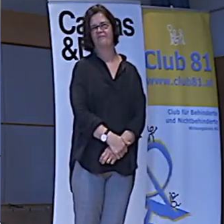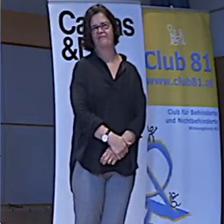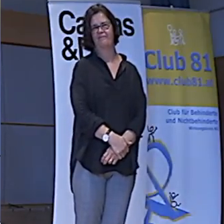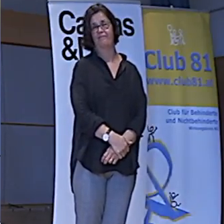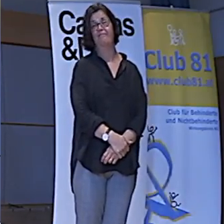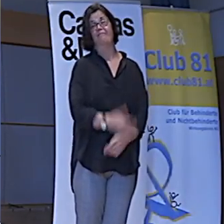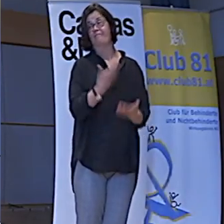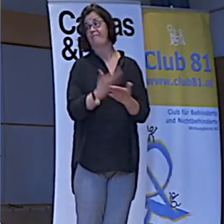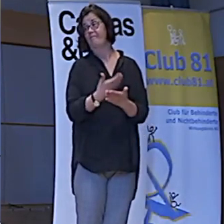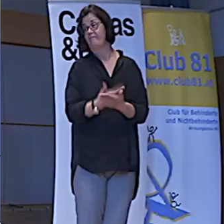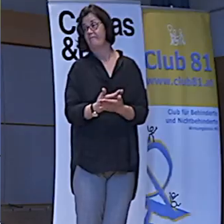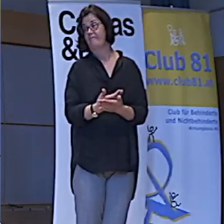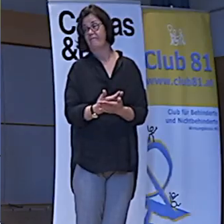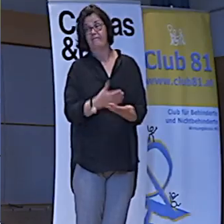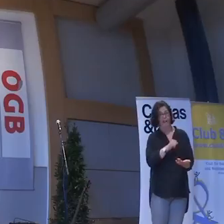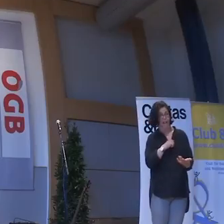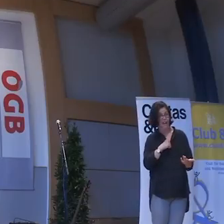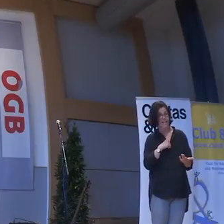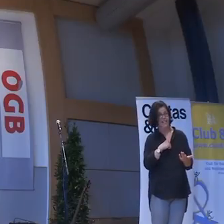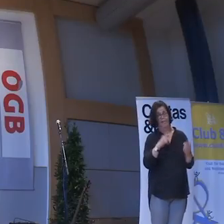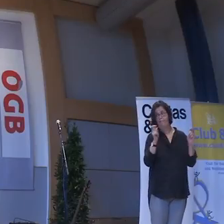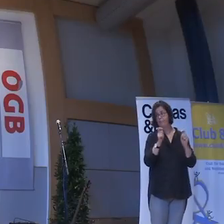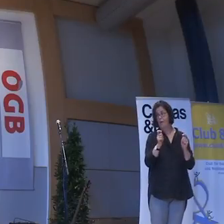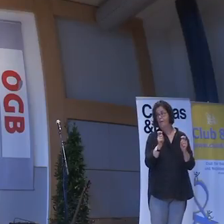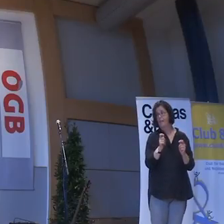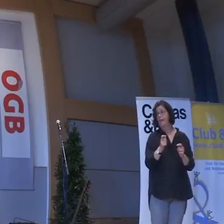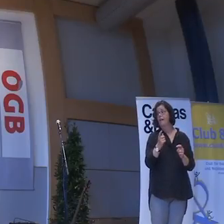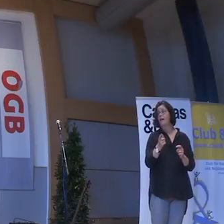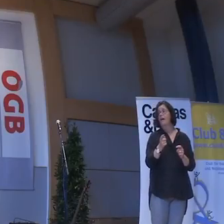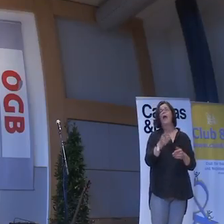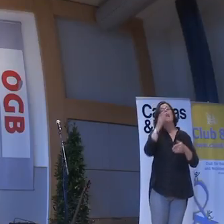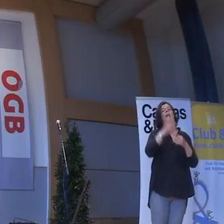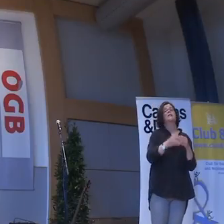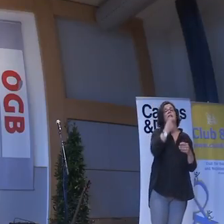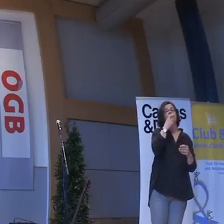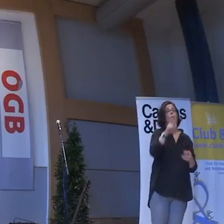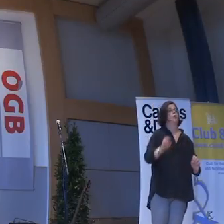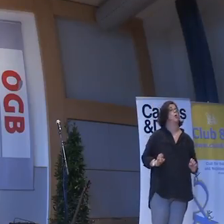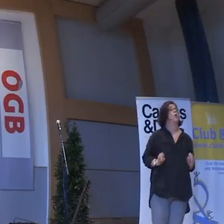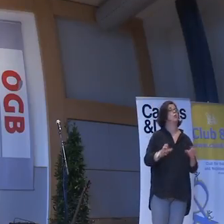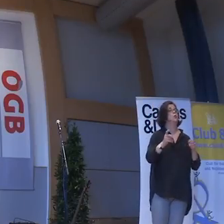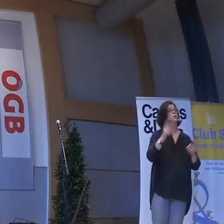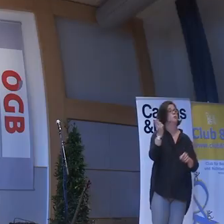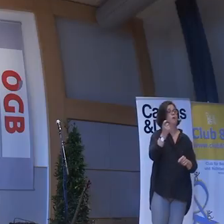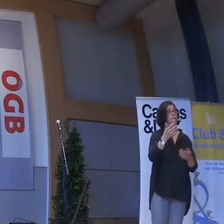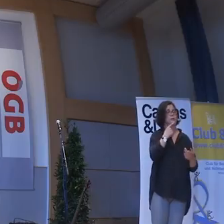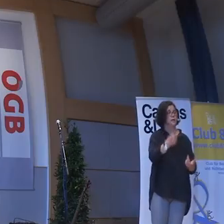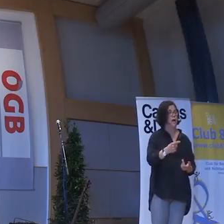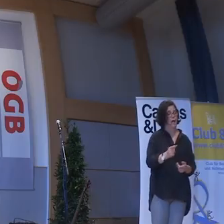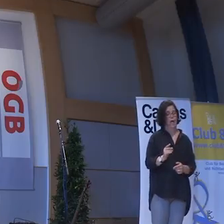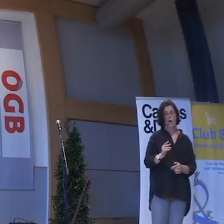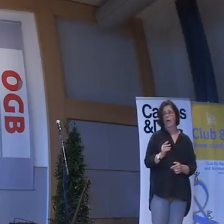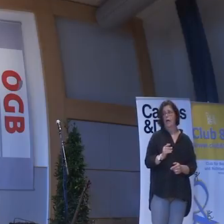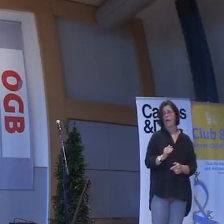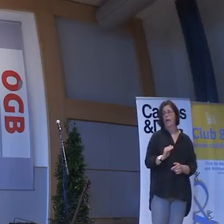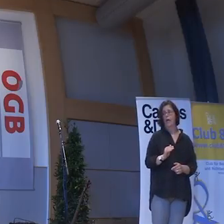Wenn wir jetzt eine kleine Pause gehen, möchte ich mit den letzten Worten nennen. eines Rollstuhlfahrers kurz in die Pause